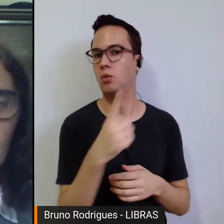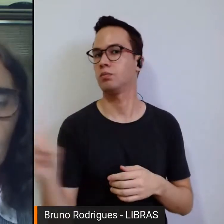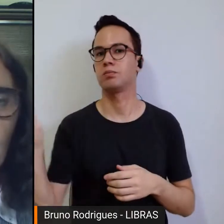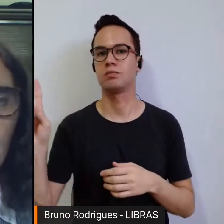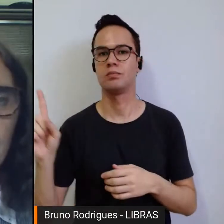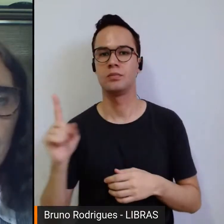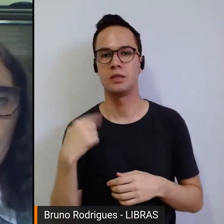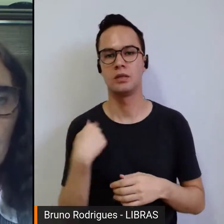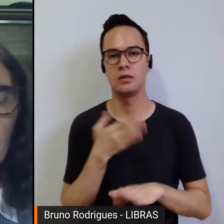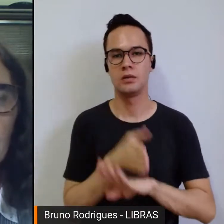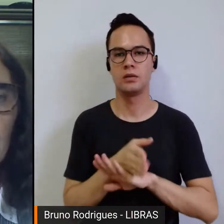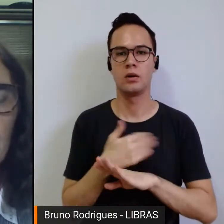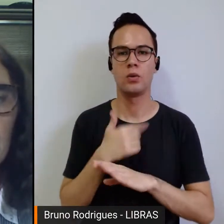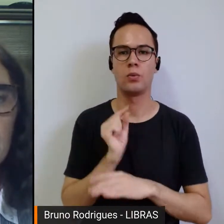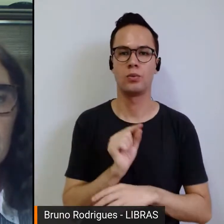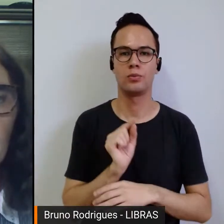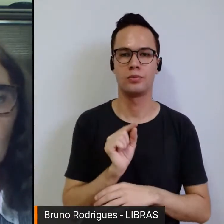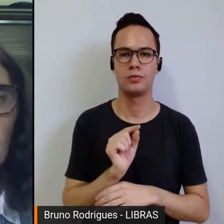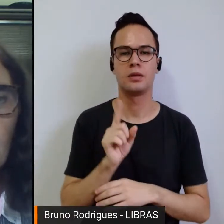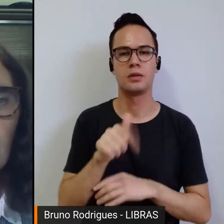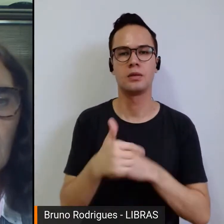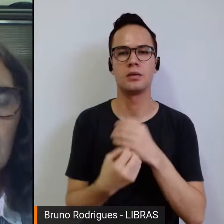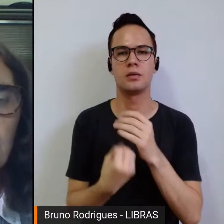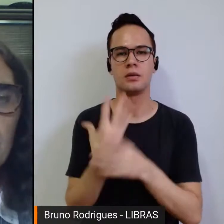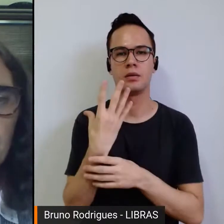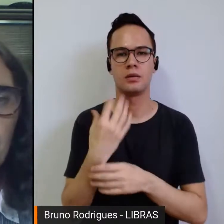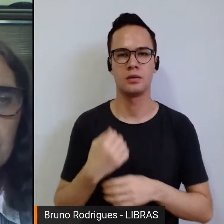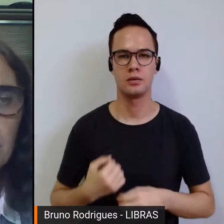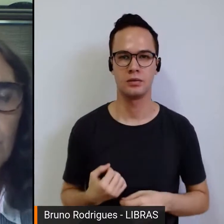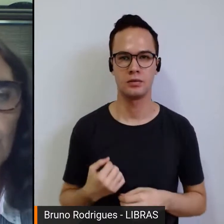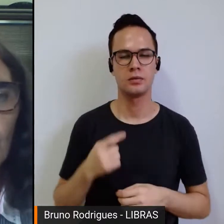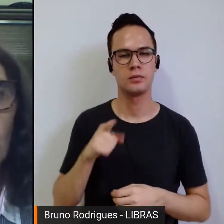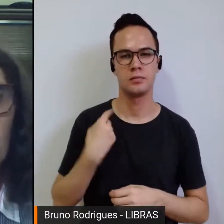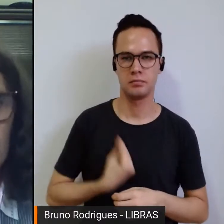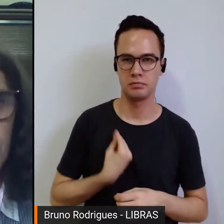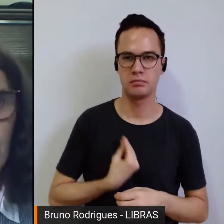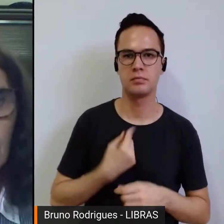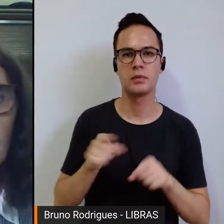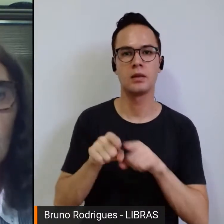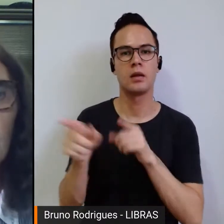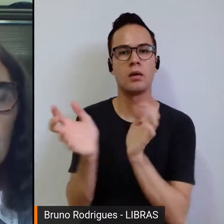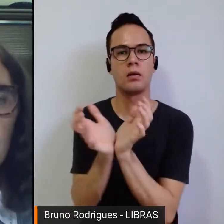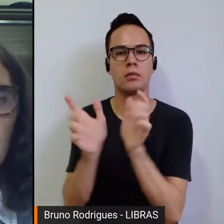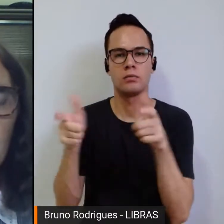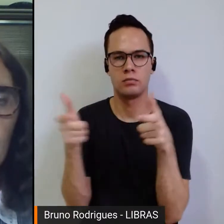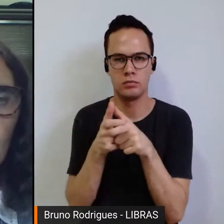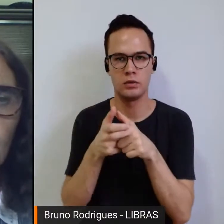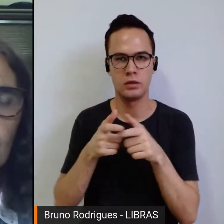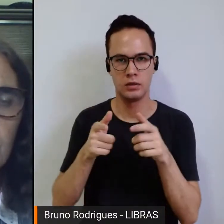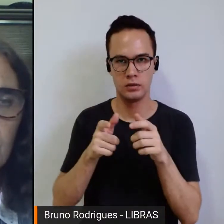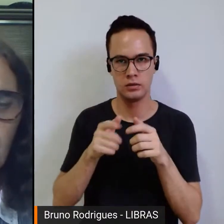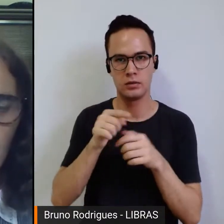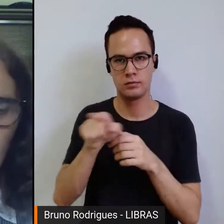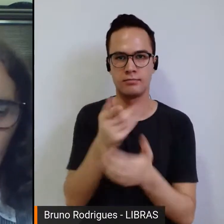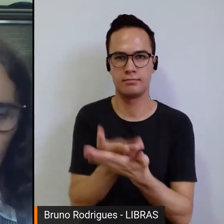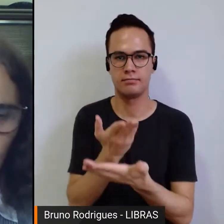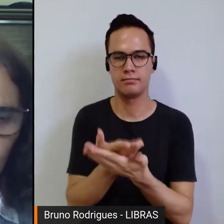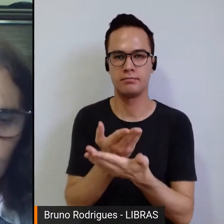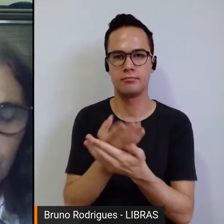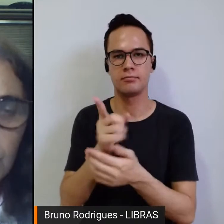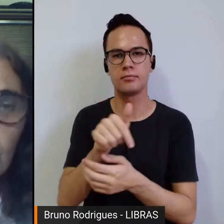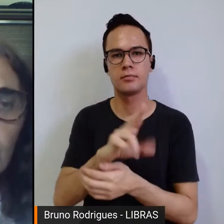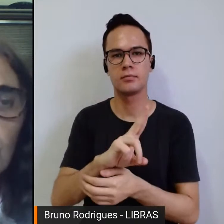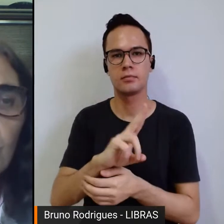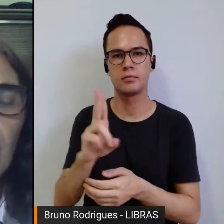envolvimento é a criação e participação de um grupo fechado de estudos chamado